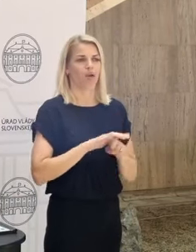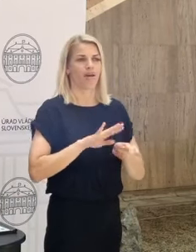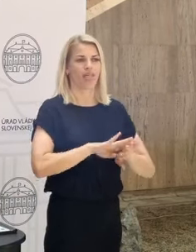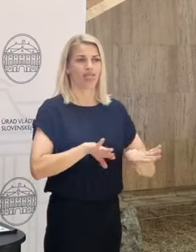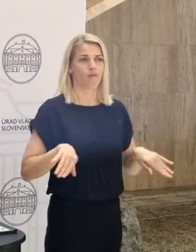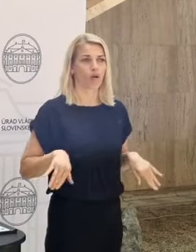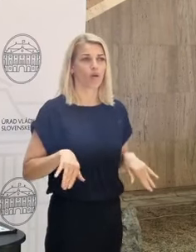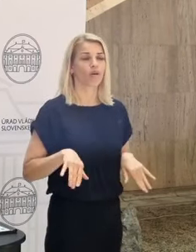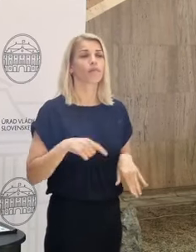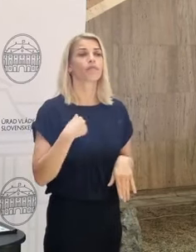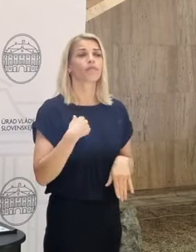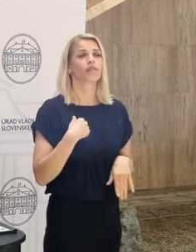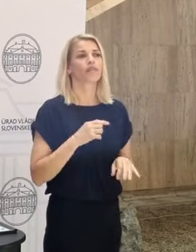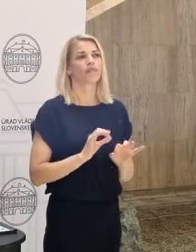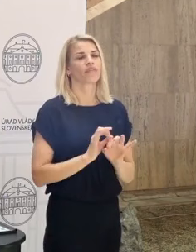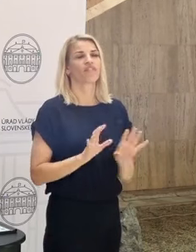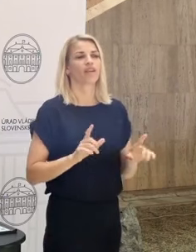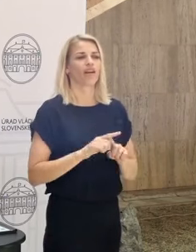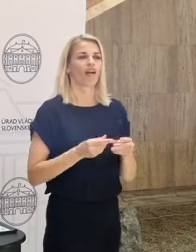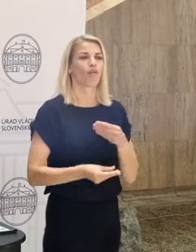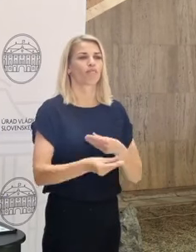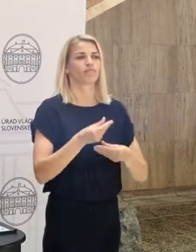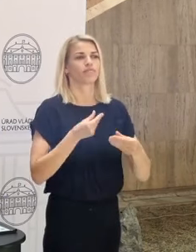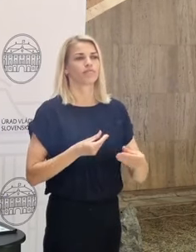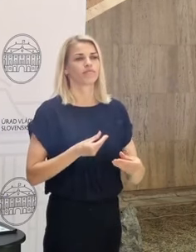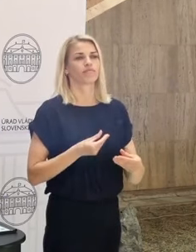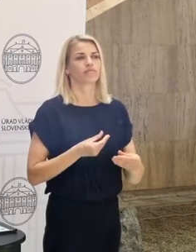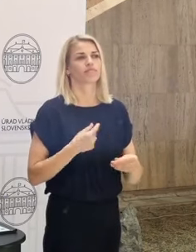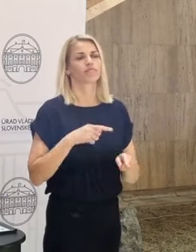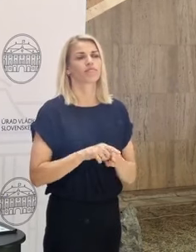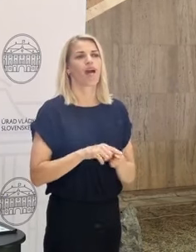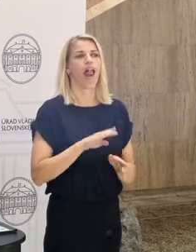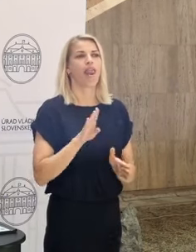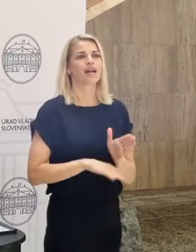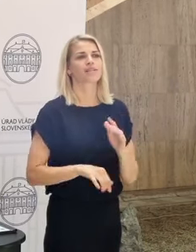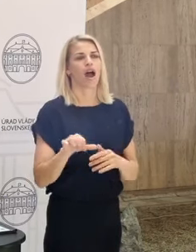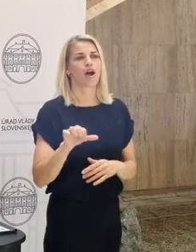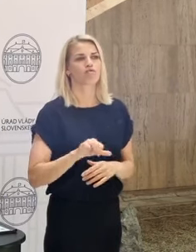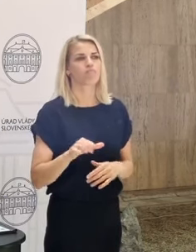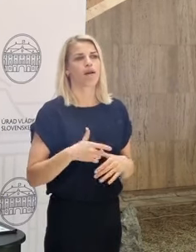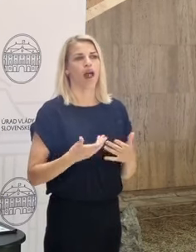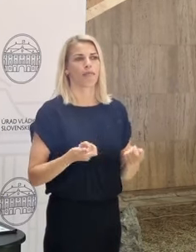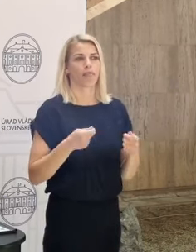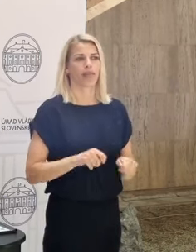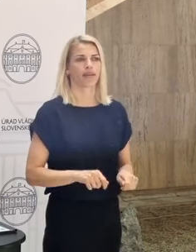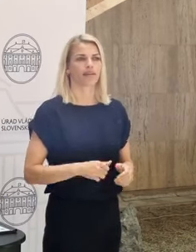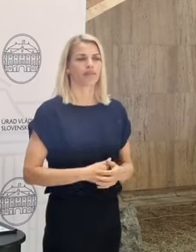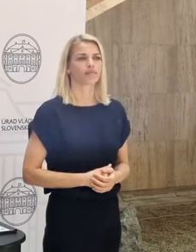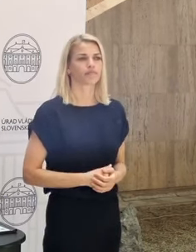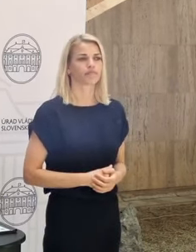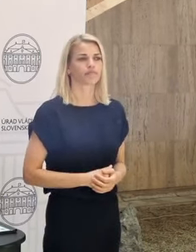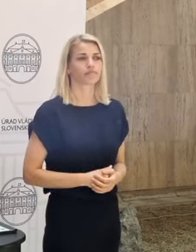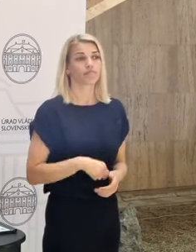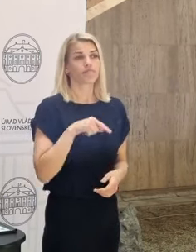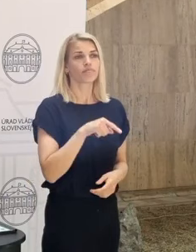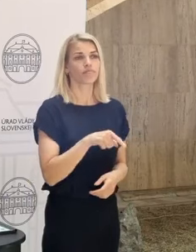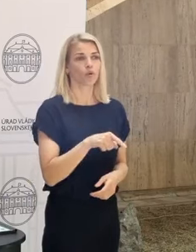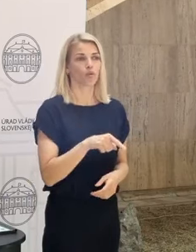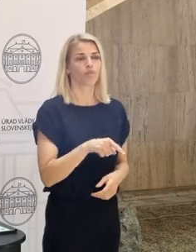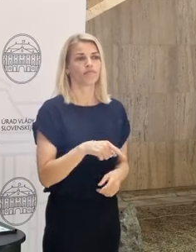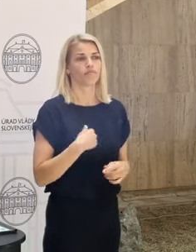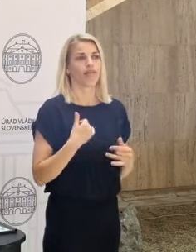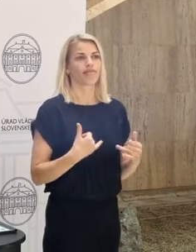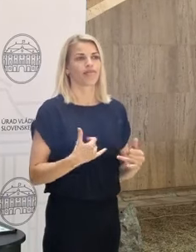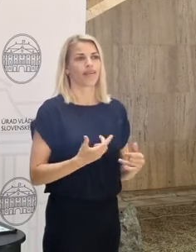vlastne zapredať ich na úkor lacnej ropy a plynu. To je to, na čo dnes